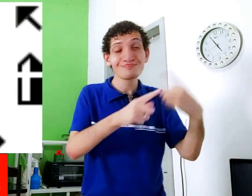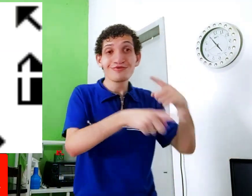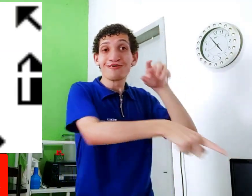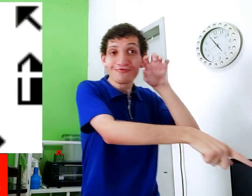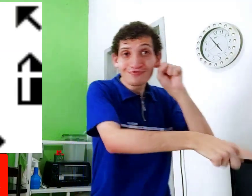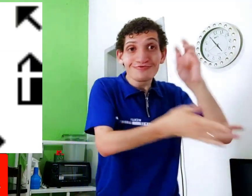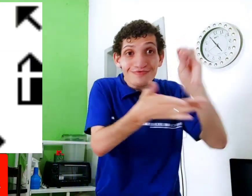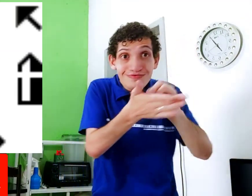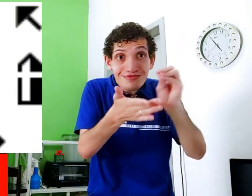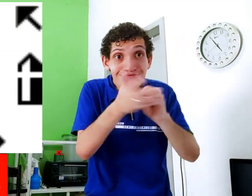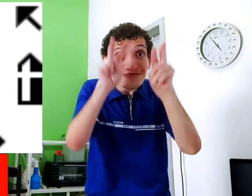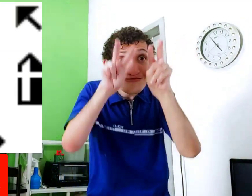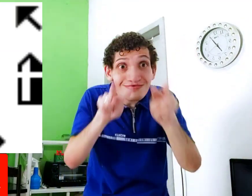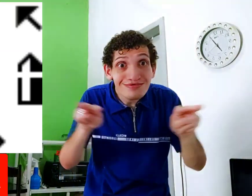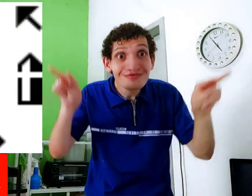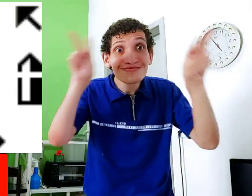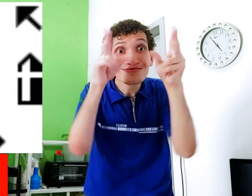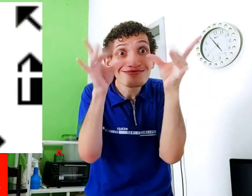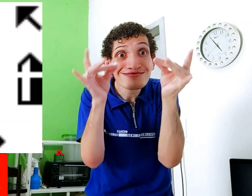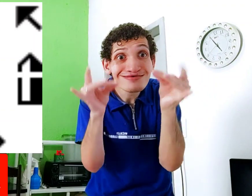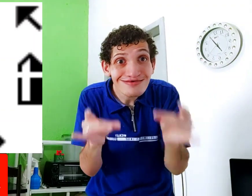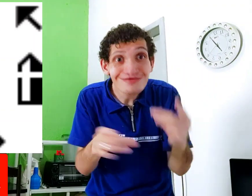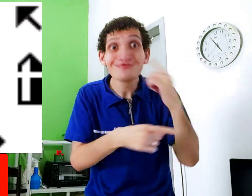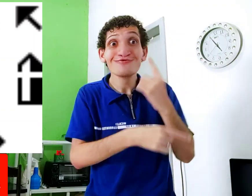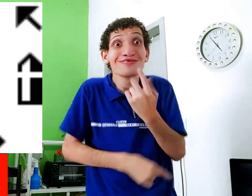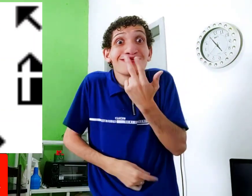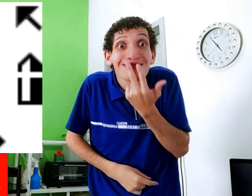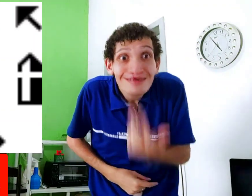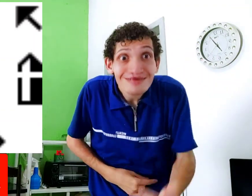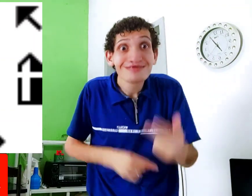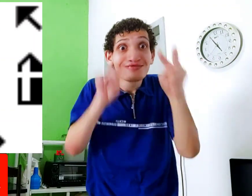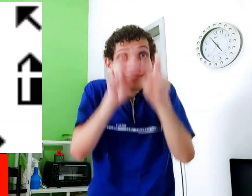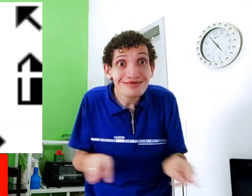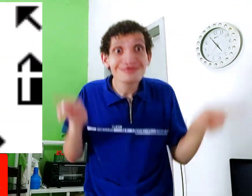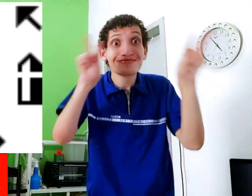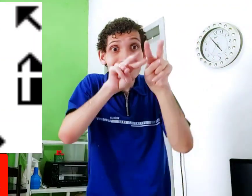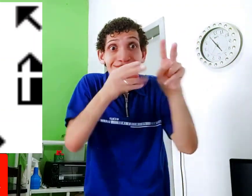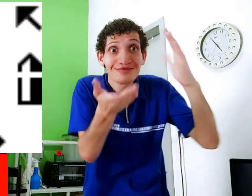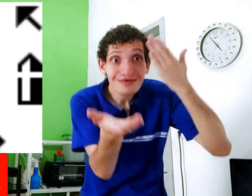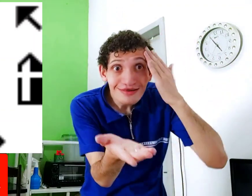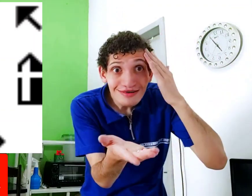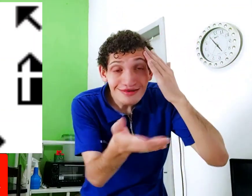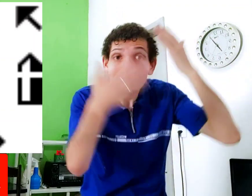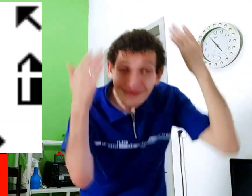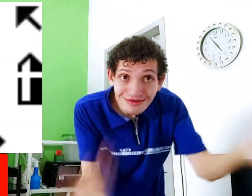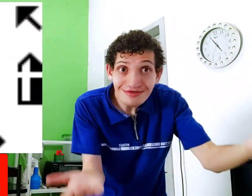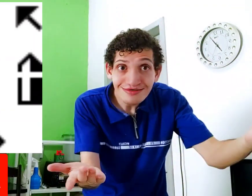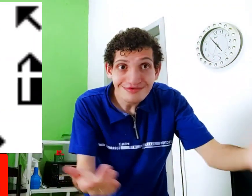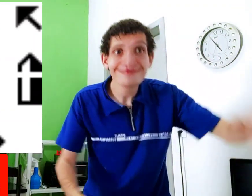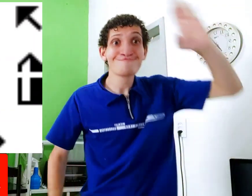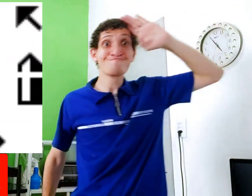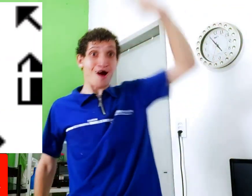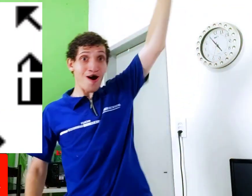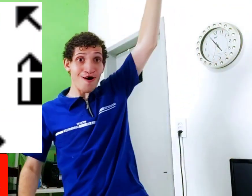língua visual, entendeu? Mamã!